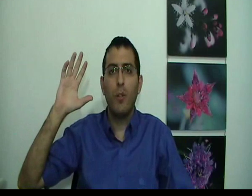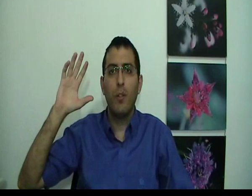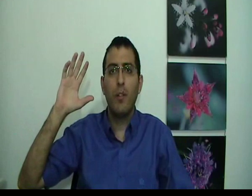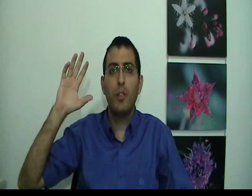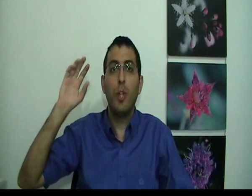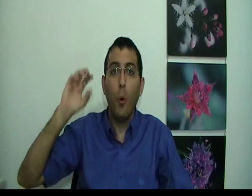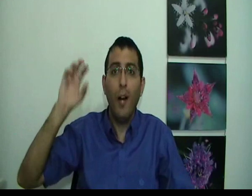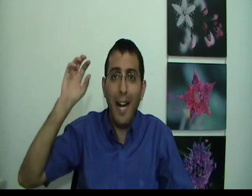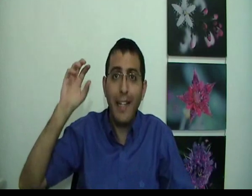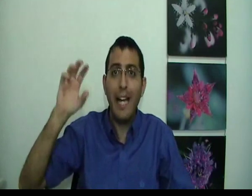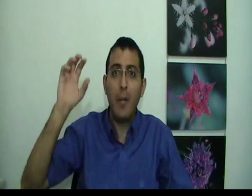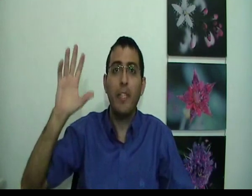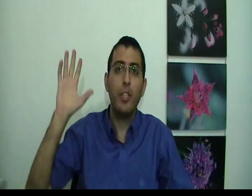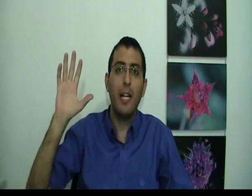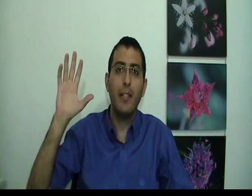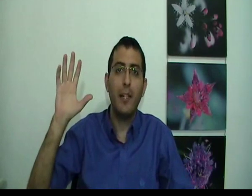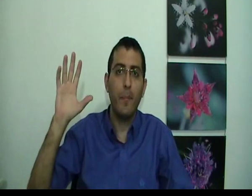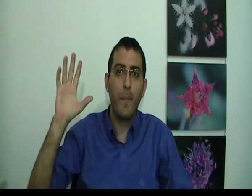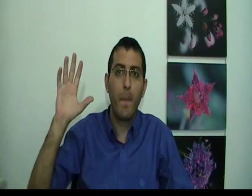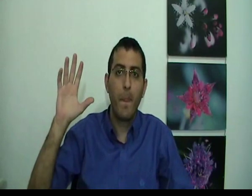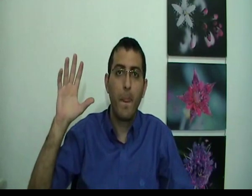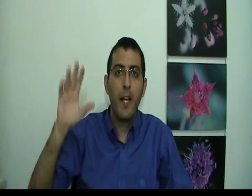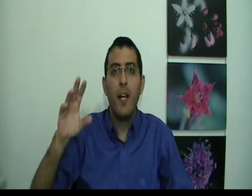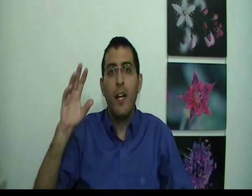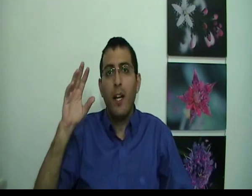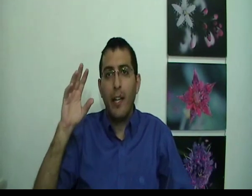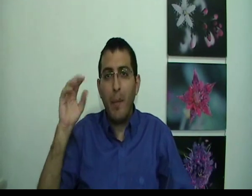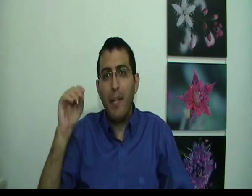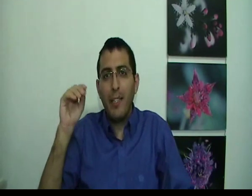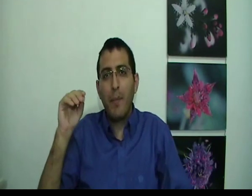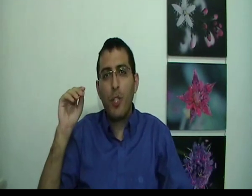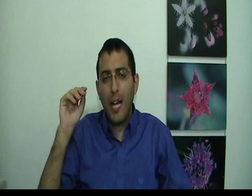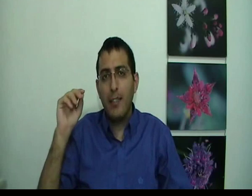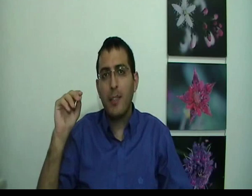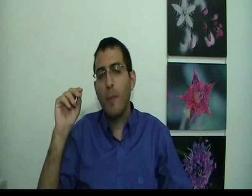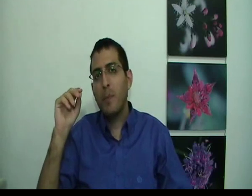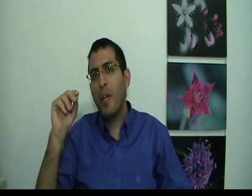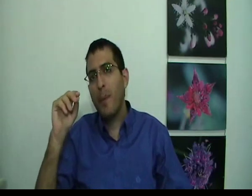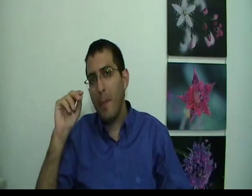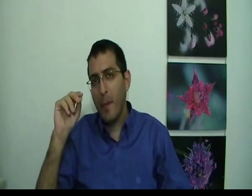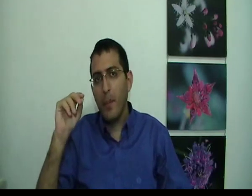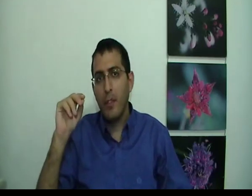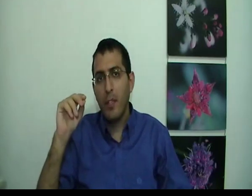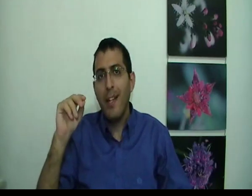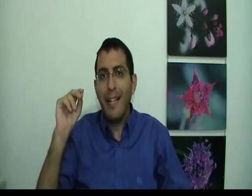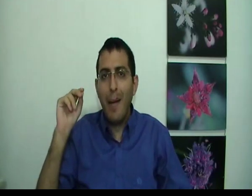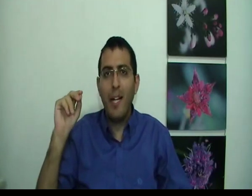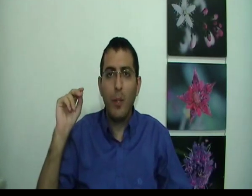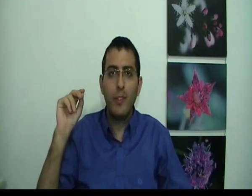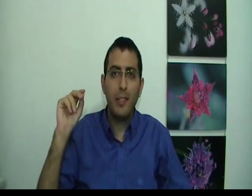שהוא העני האמיתי של האדם אם בן אדם ישאל את עצמו מספיק פעמים למה אני רוצה את